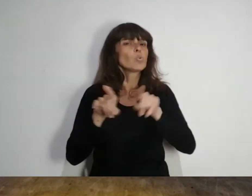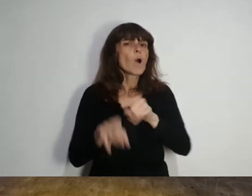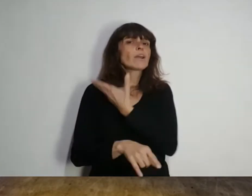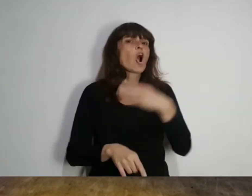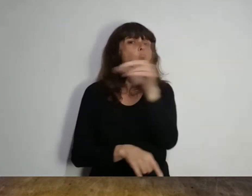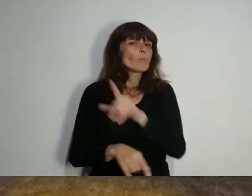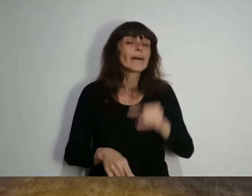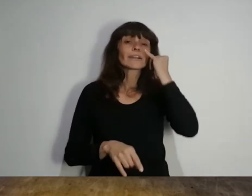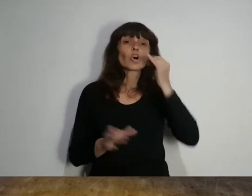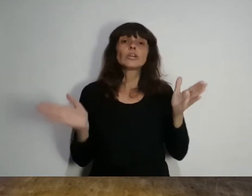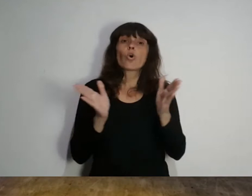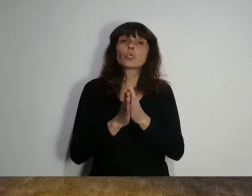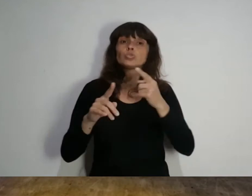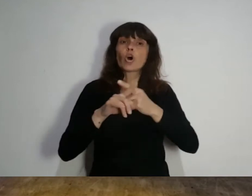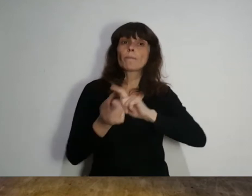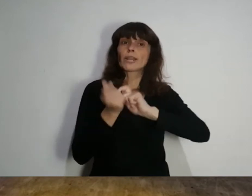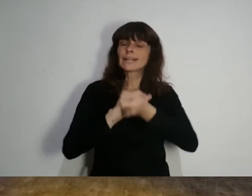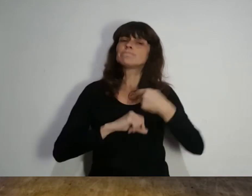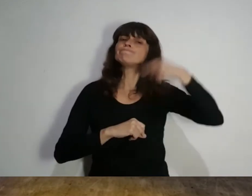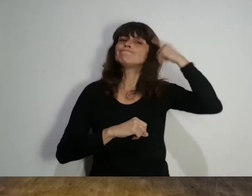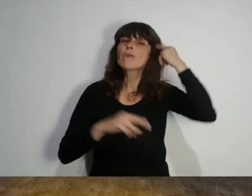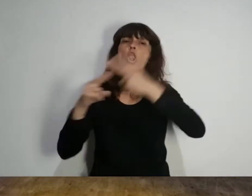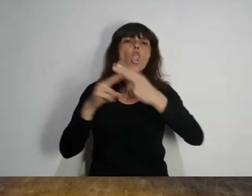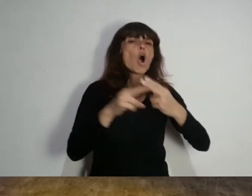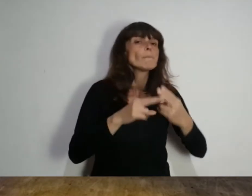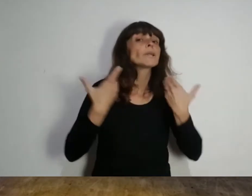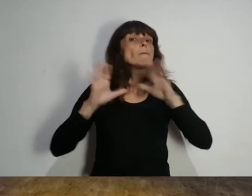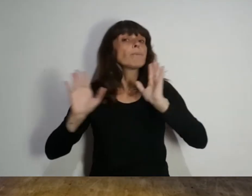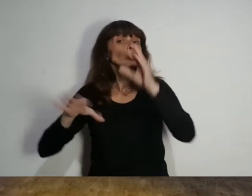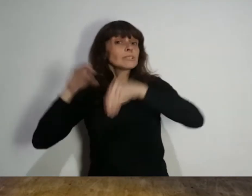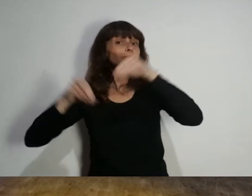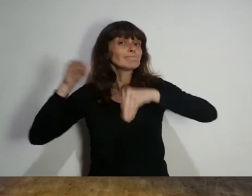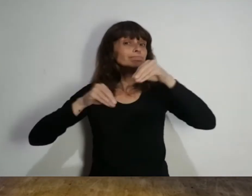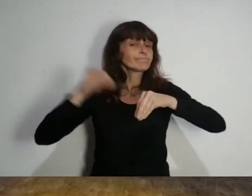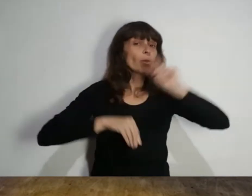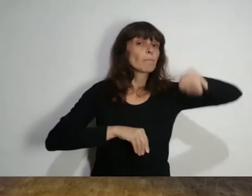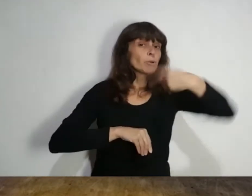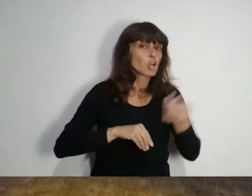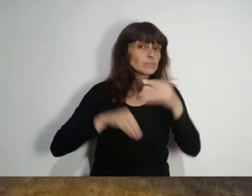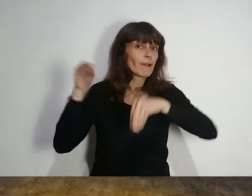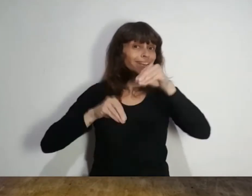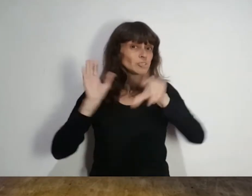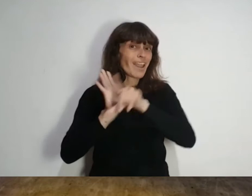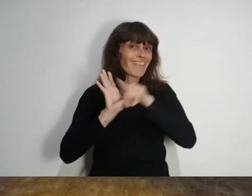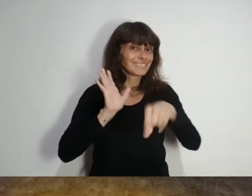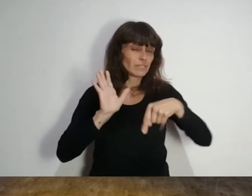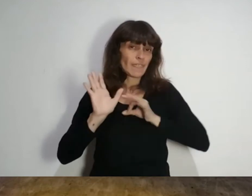por el Cambio empezaron a girar los nombres propios que podrían ser candidatos en las elecciones legislativas de este año.